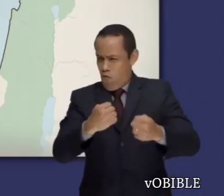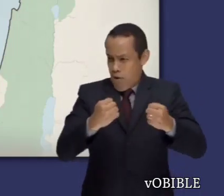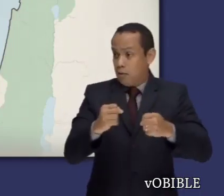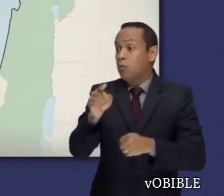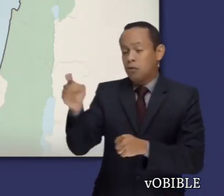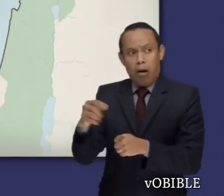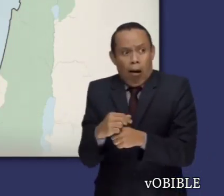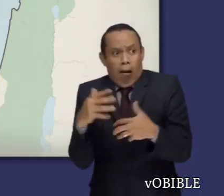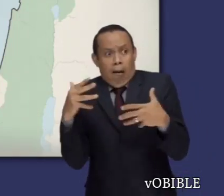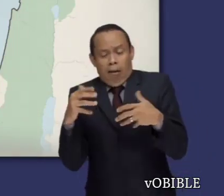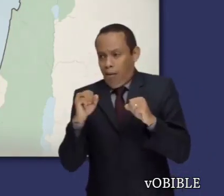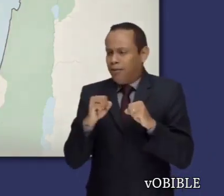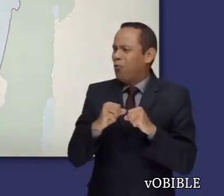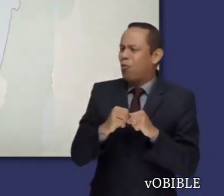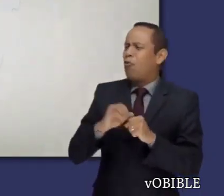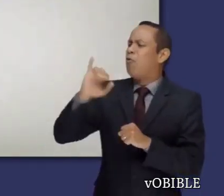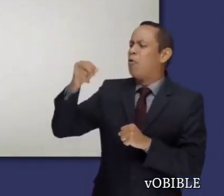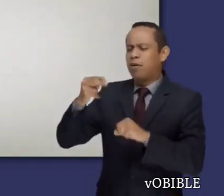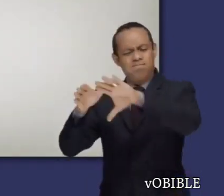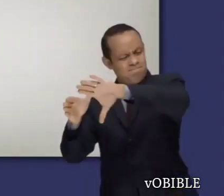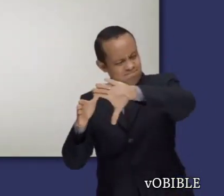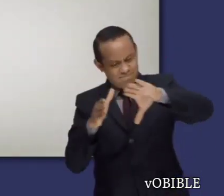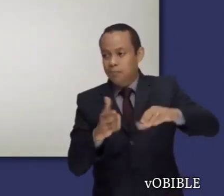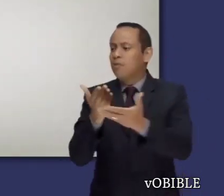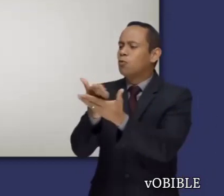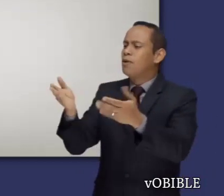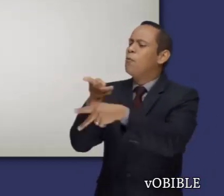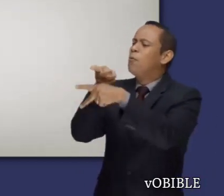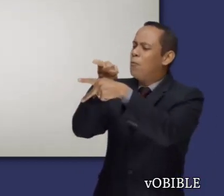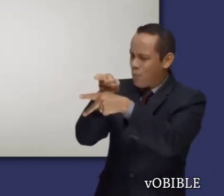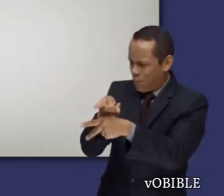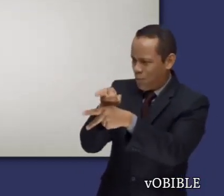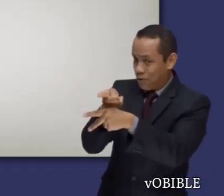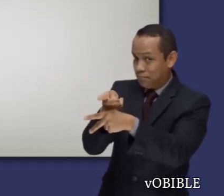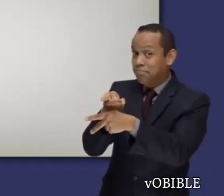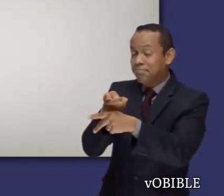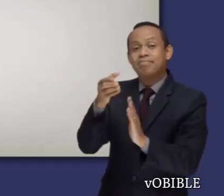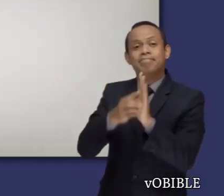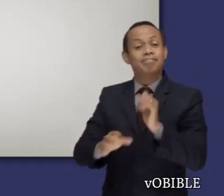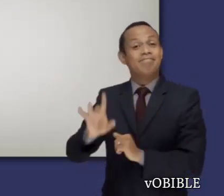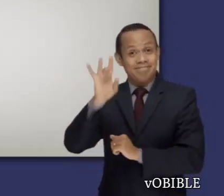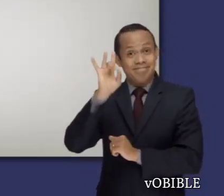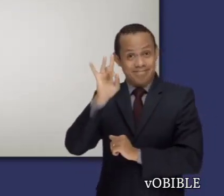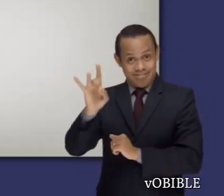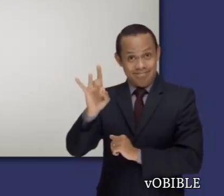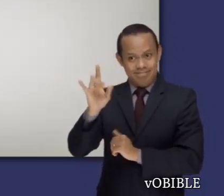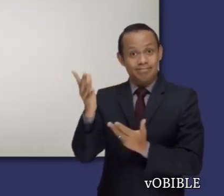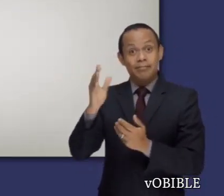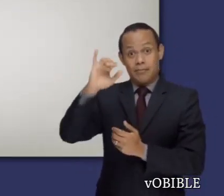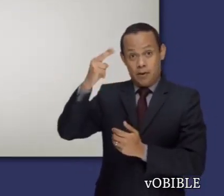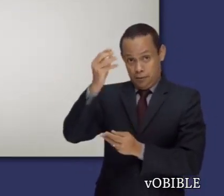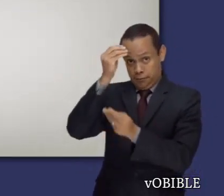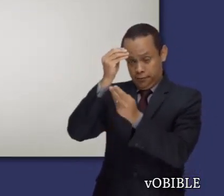aunque éstas eran más numerosas y más fuertes que Israel. En el capítulo 8, Moisés describe la herencia de Israel